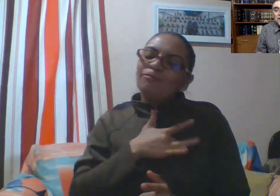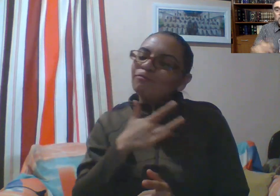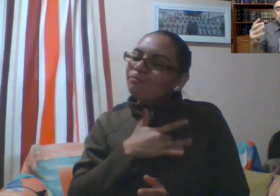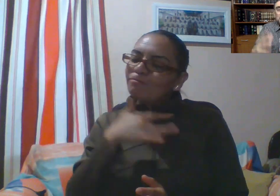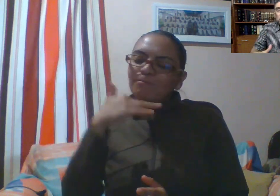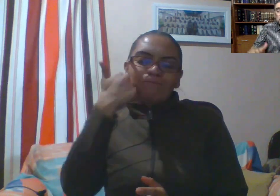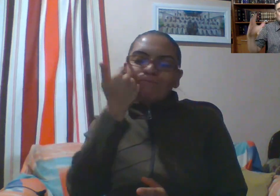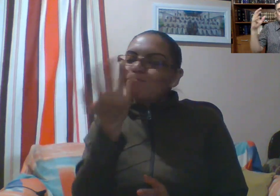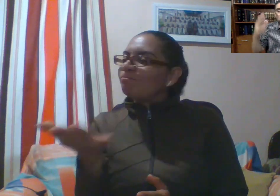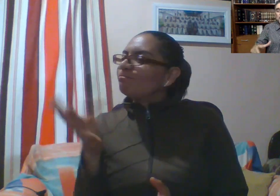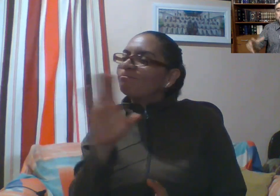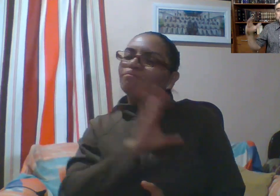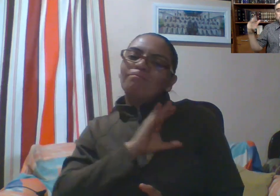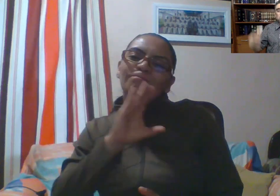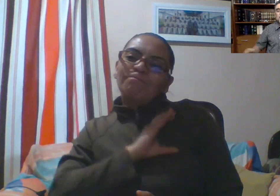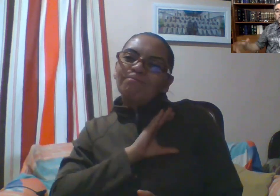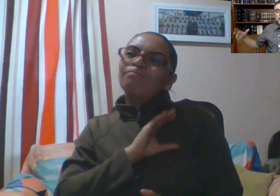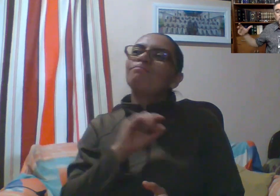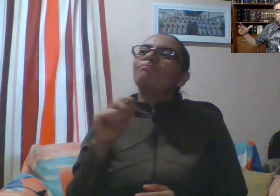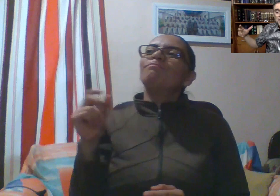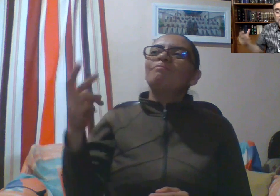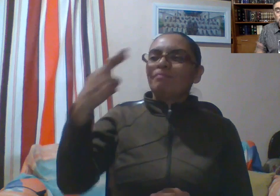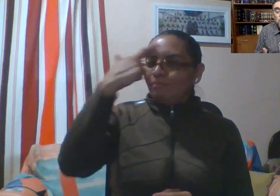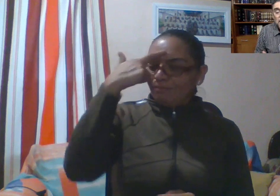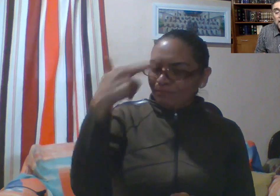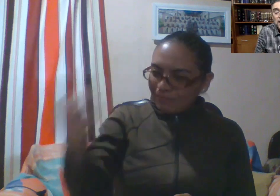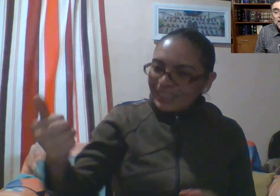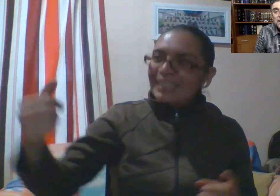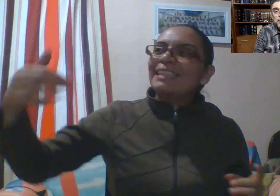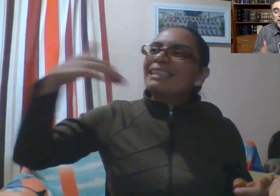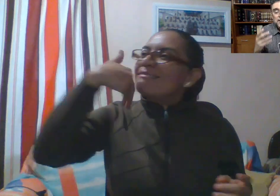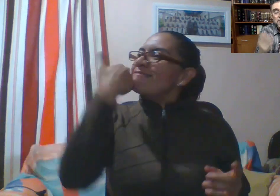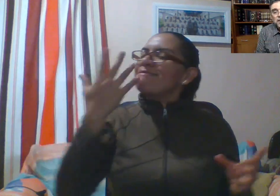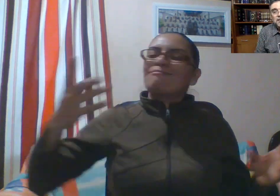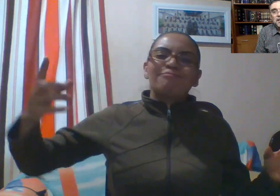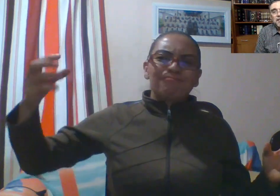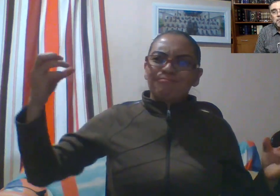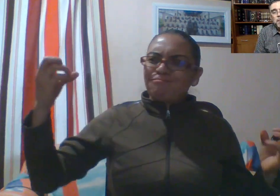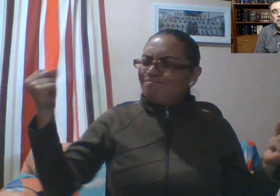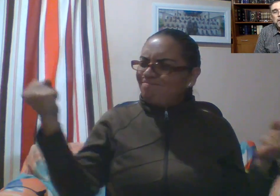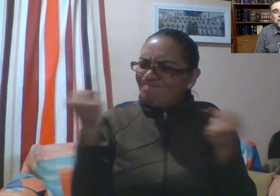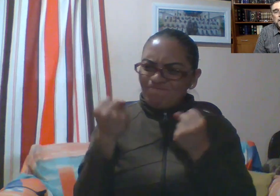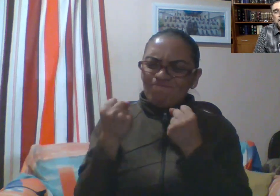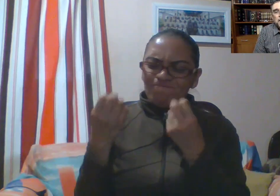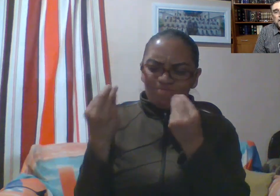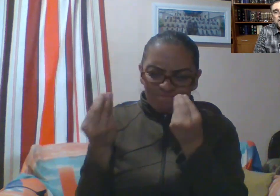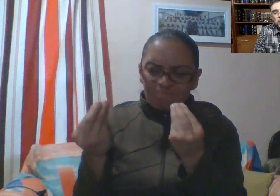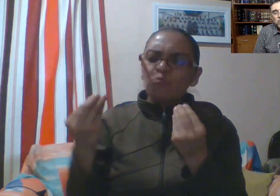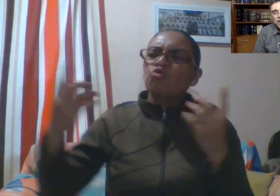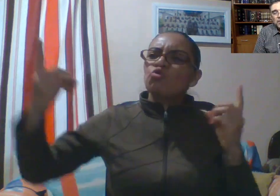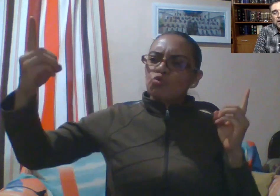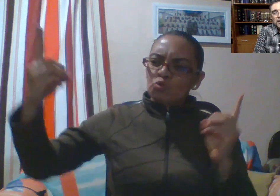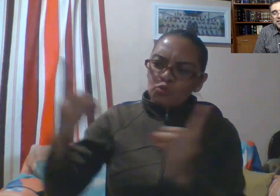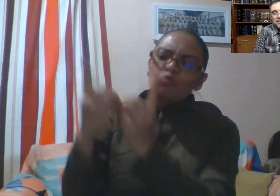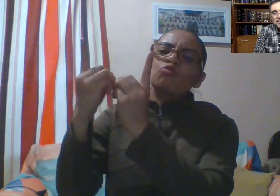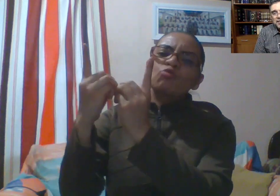nos da razón para correr, para apresurarnos, para encontrarnos con Él y para hacer fiesta. Facundo Cabral decía esa frase.